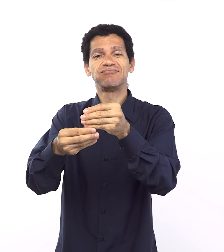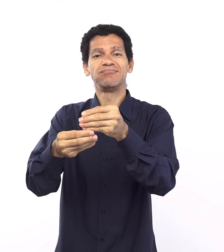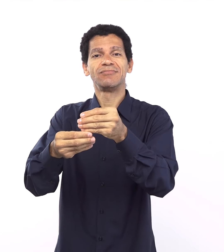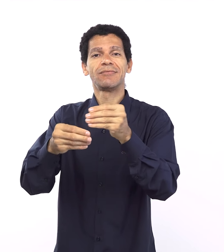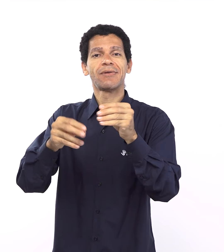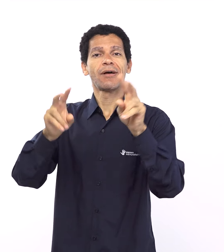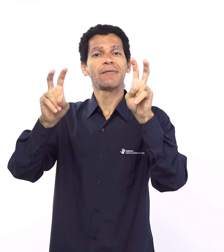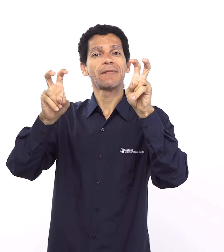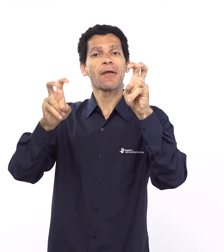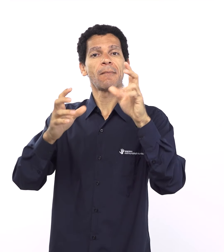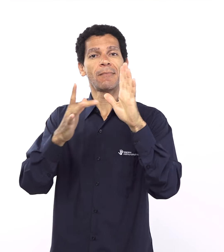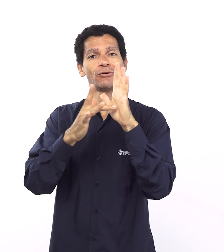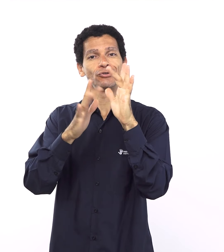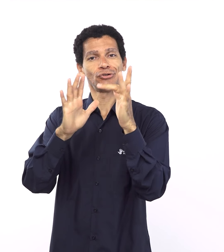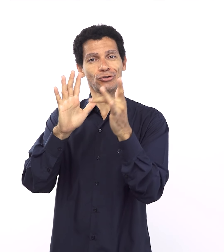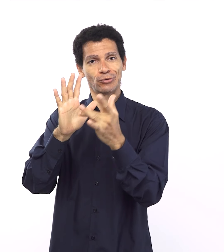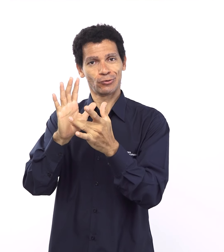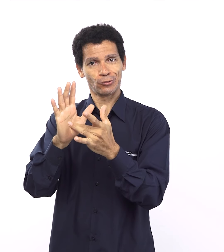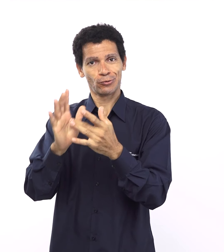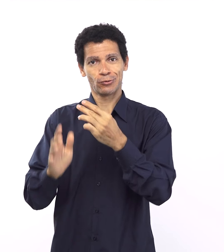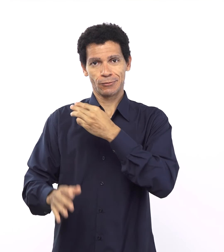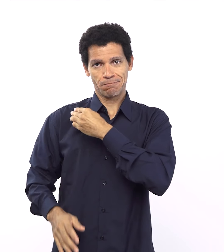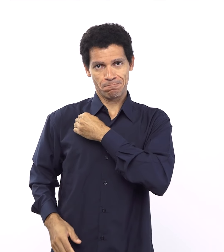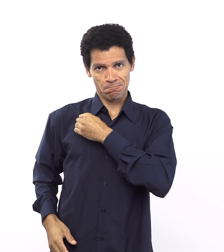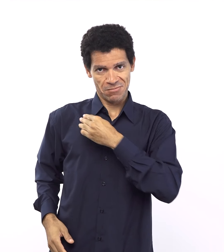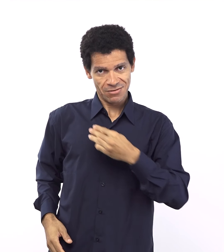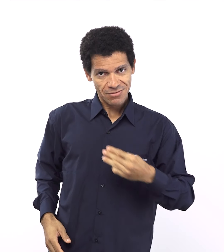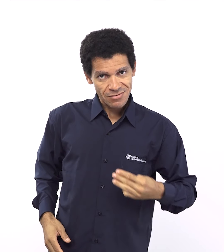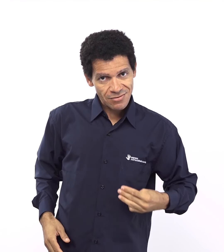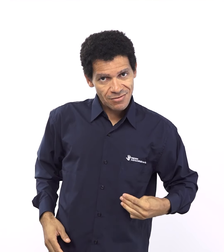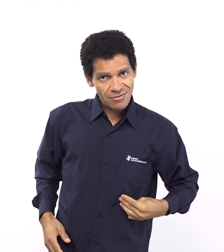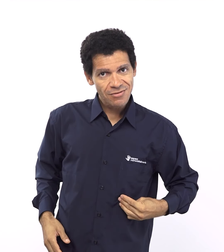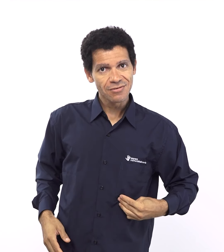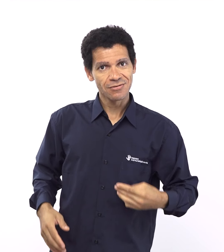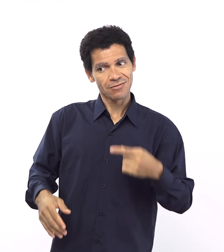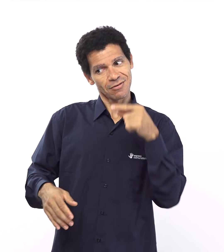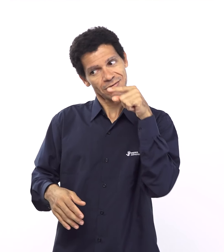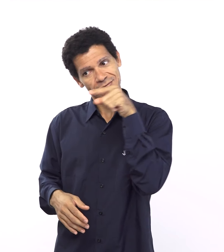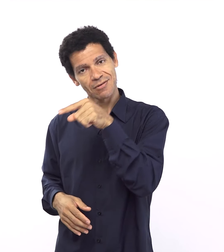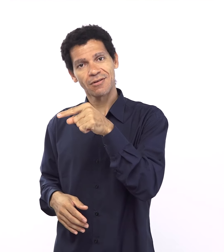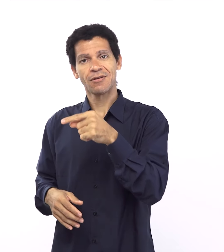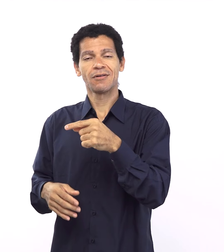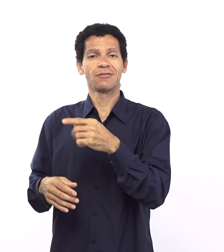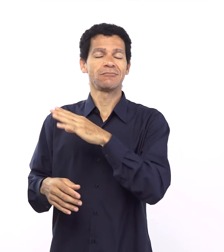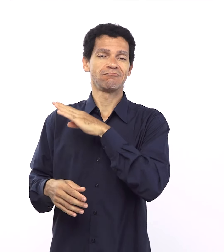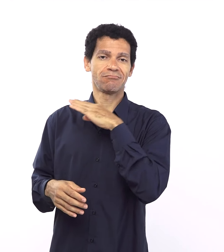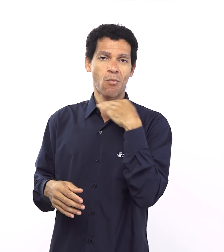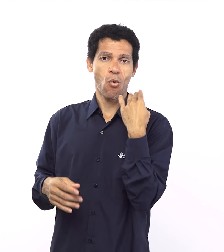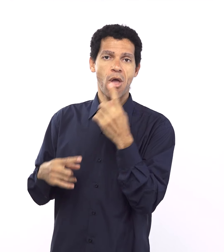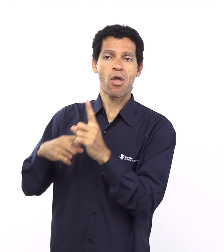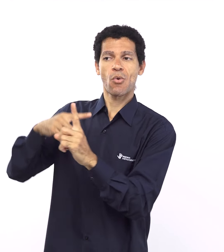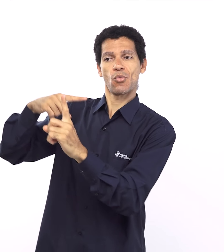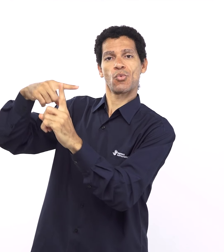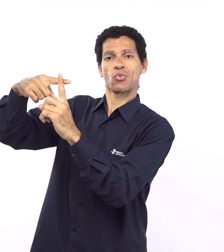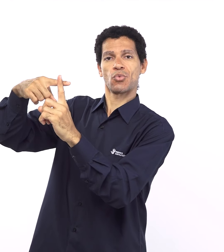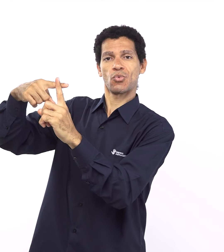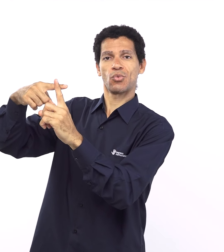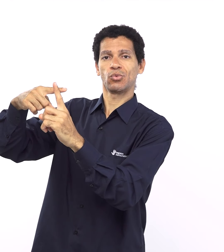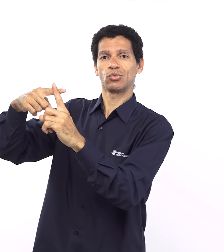como o povo não existiu como o grupo não existiu tanto é que a aliança foi quebrada né então essa nova